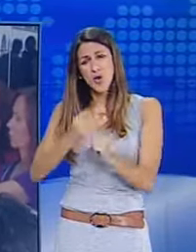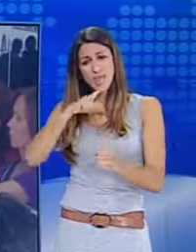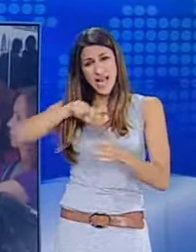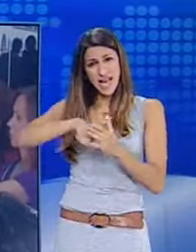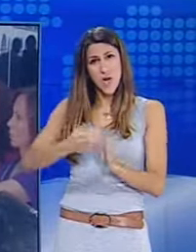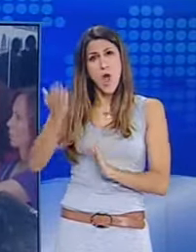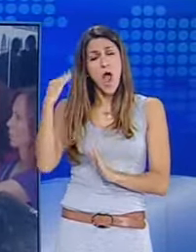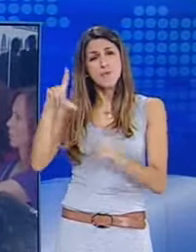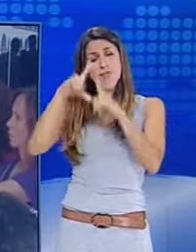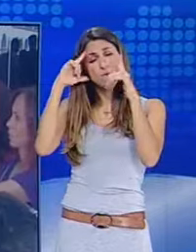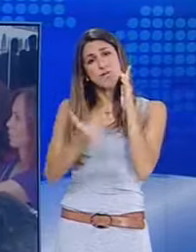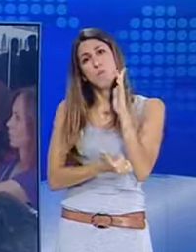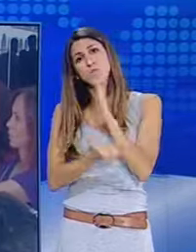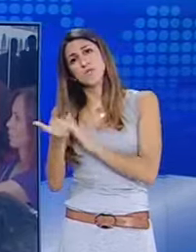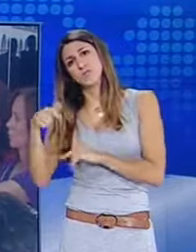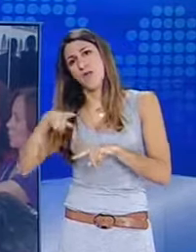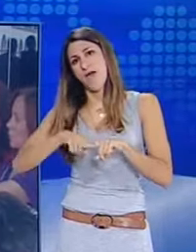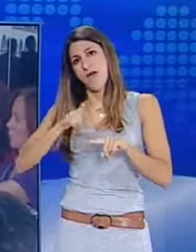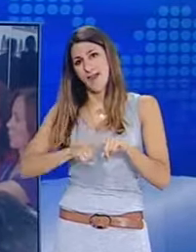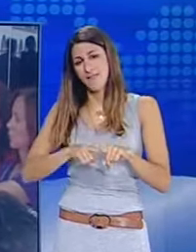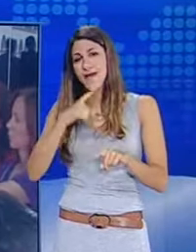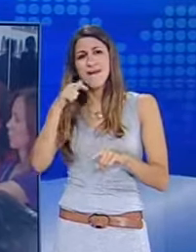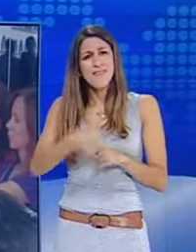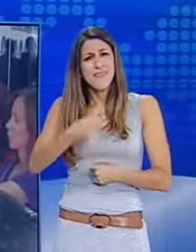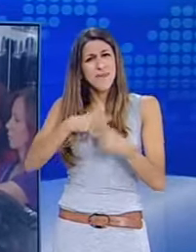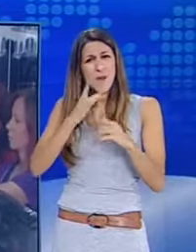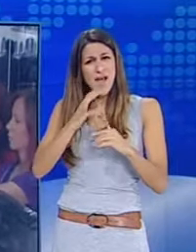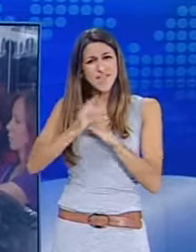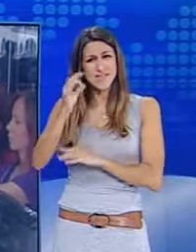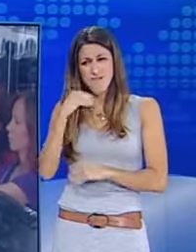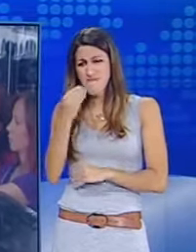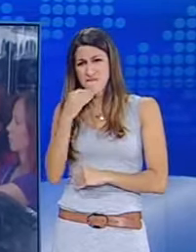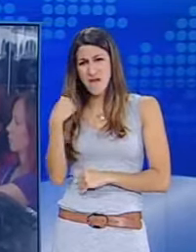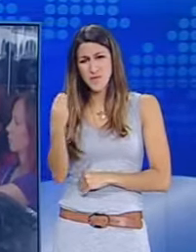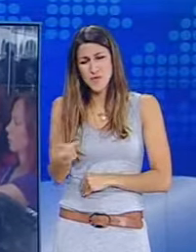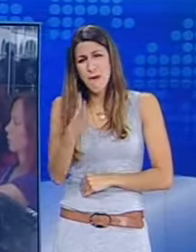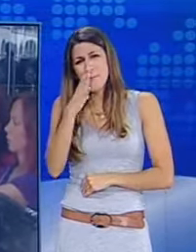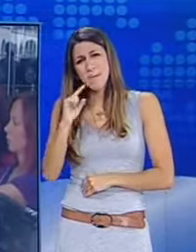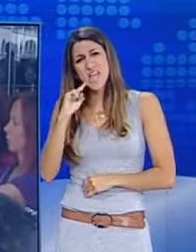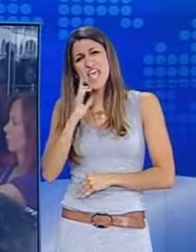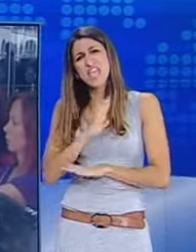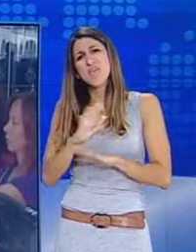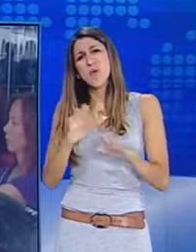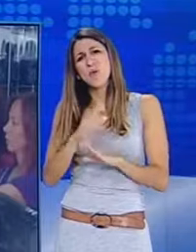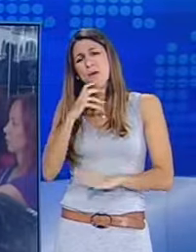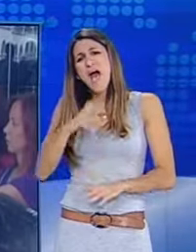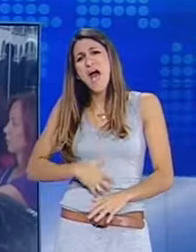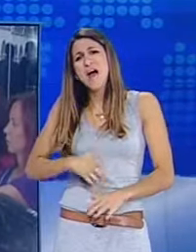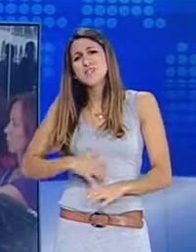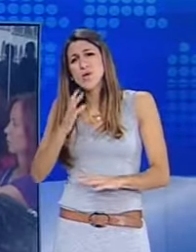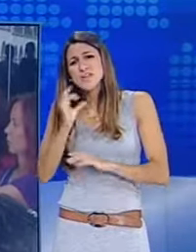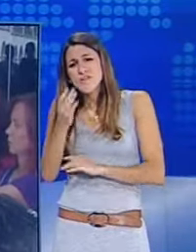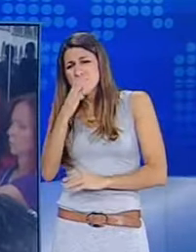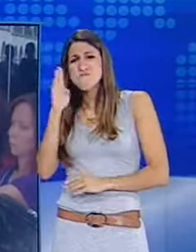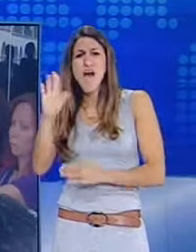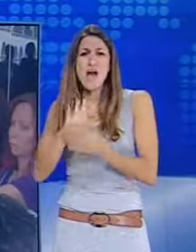κακέκτυπο του ναζιστικού ολοκληρωτισμού με την προσχηματική επίκληση διανομής τροφίμων συνιστά έμπρακτη ηρωνία προς την ελληνική κοινωνία που βιώνει